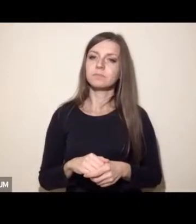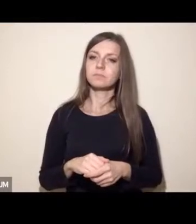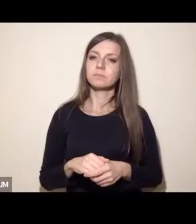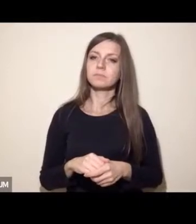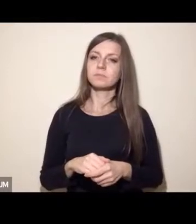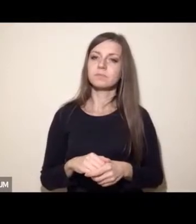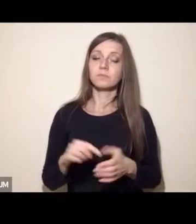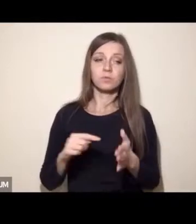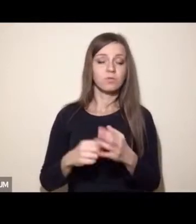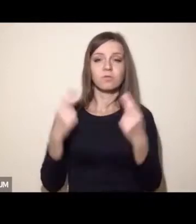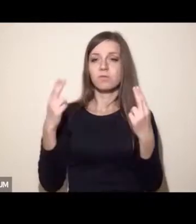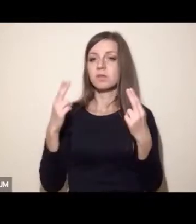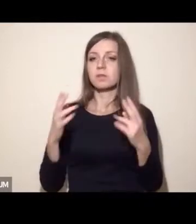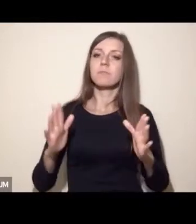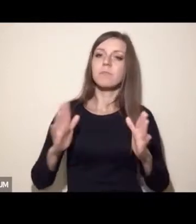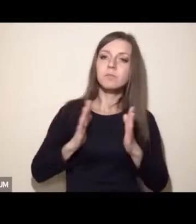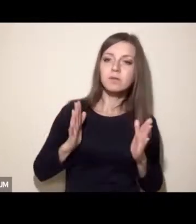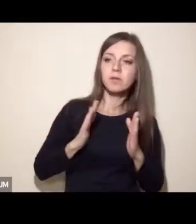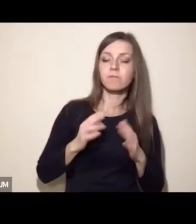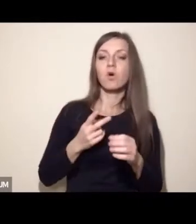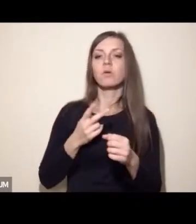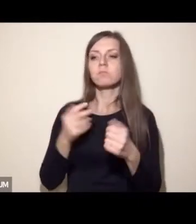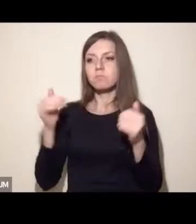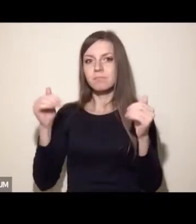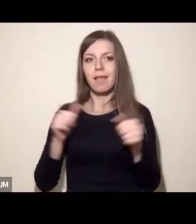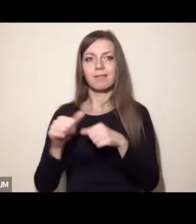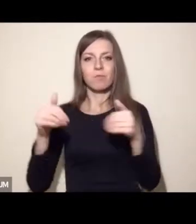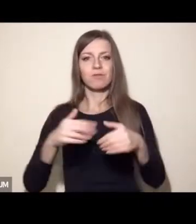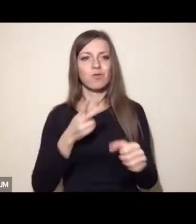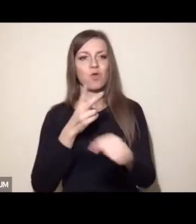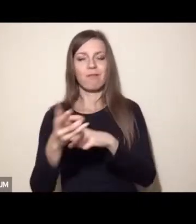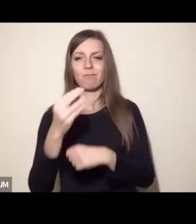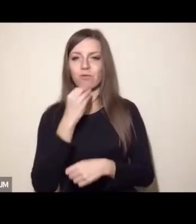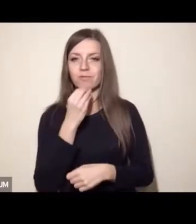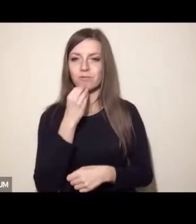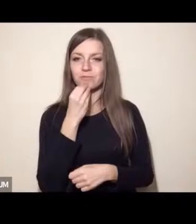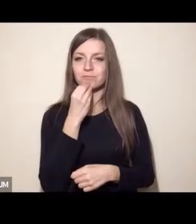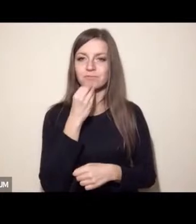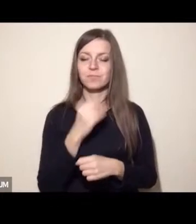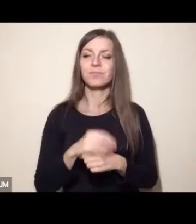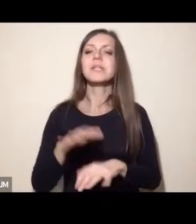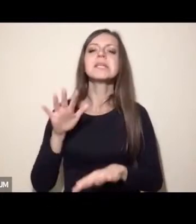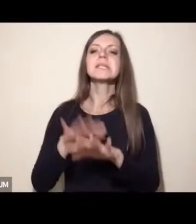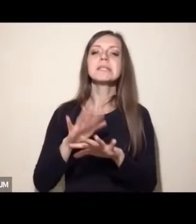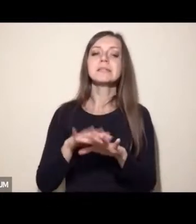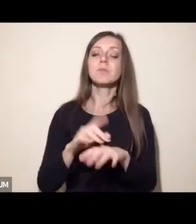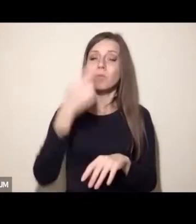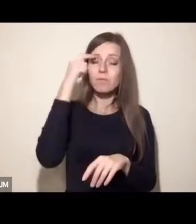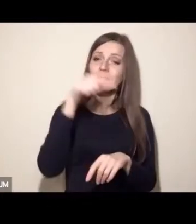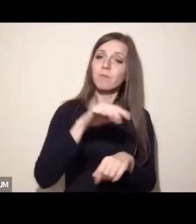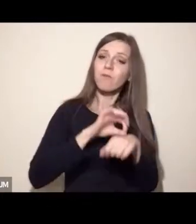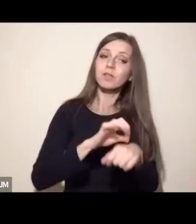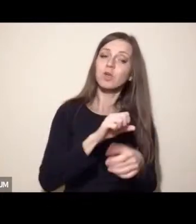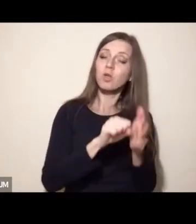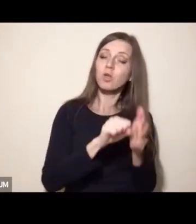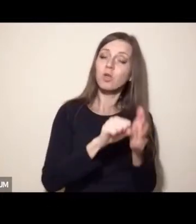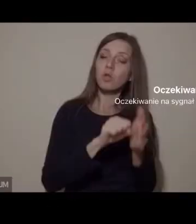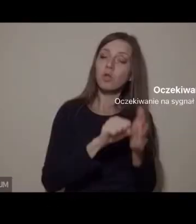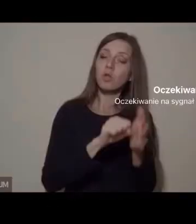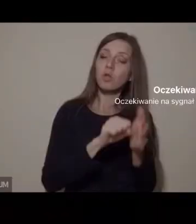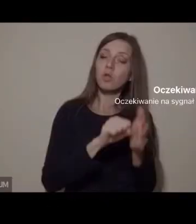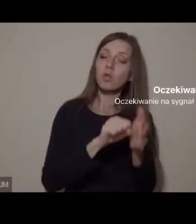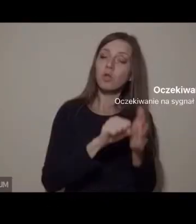bezpieczeństwo i dostępność żywności w ogóle. System oparty na roślinach był również bardziej